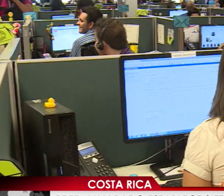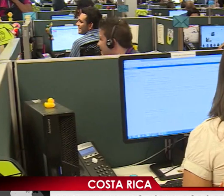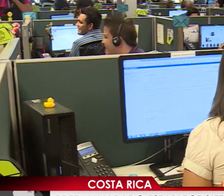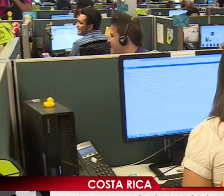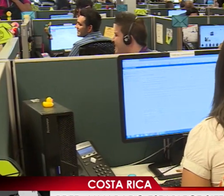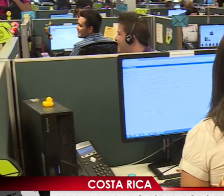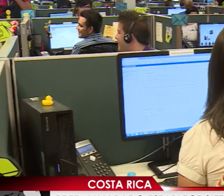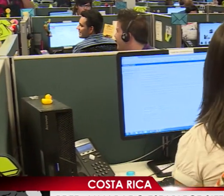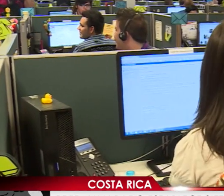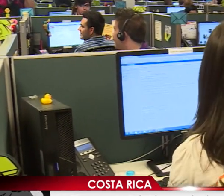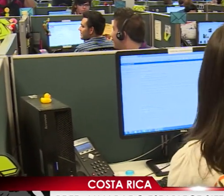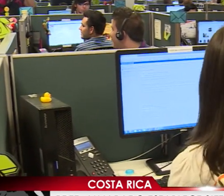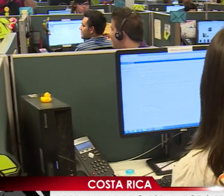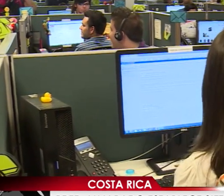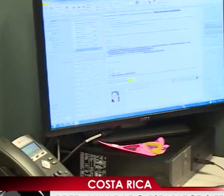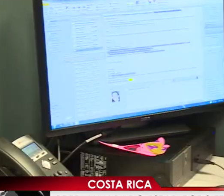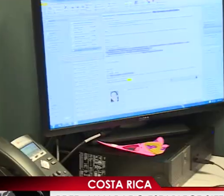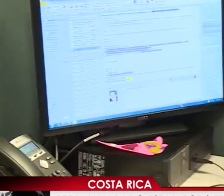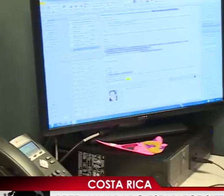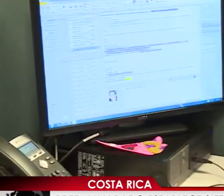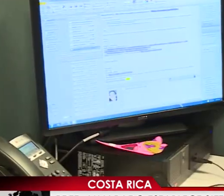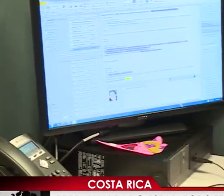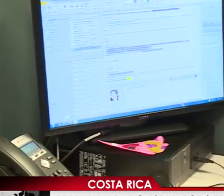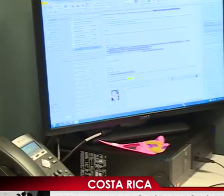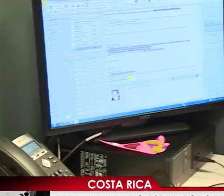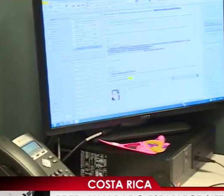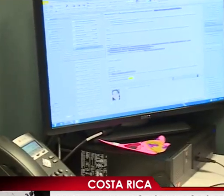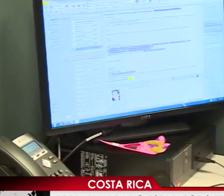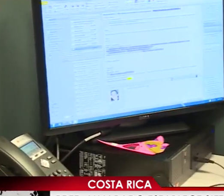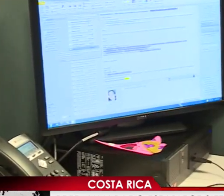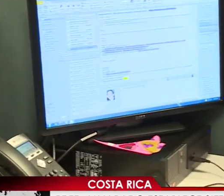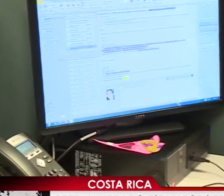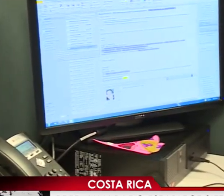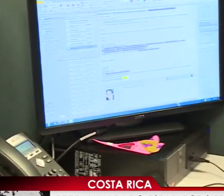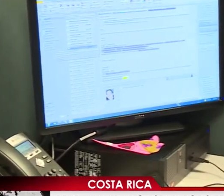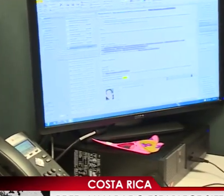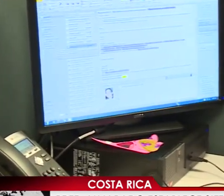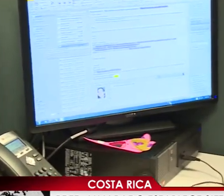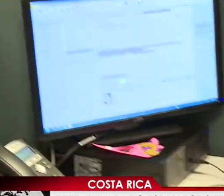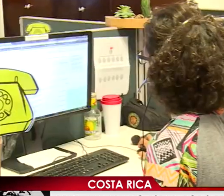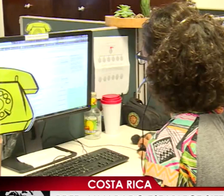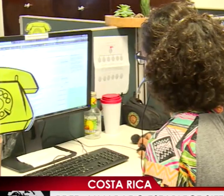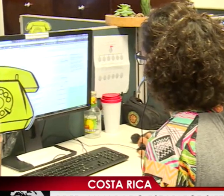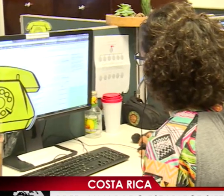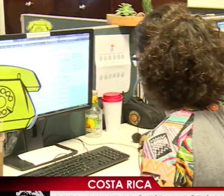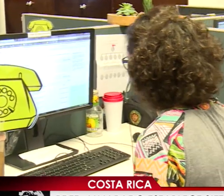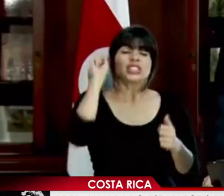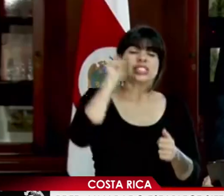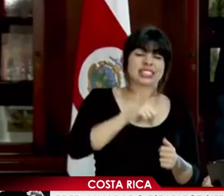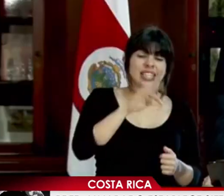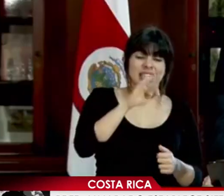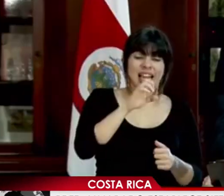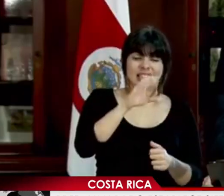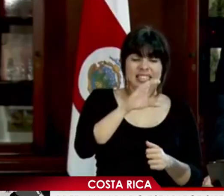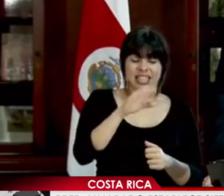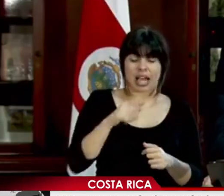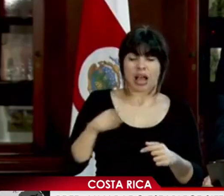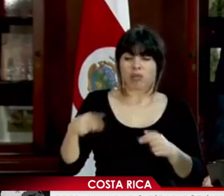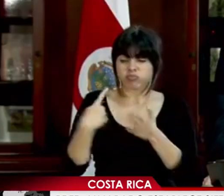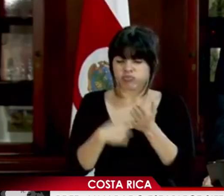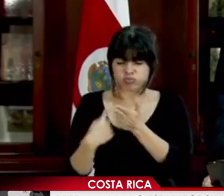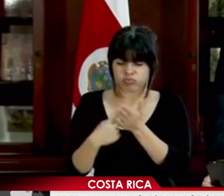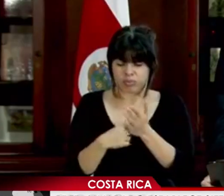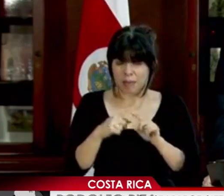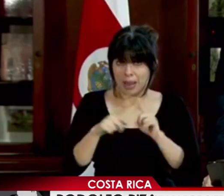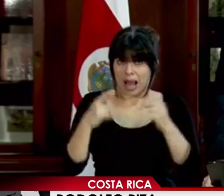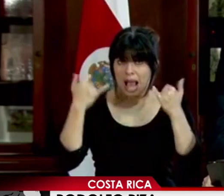para el Desarrollo Sostenible y la Convivencia, Economía para la Estabilidad y el Crecimiento Inclusivo y Desarrollo Territorial. Por supuesto que la